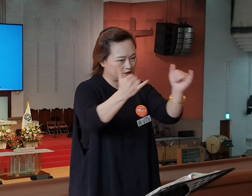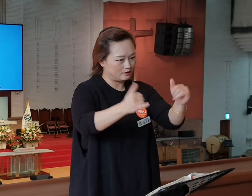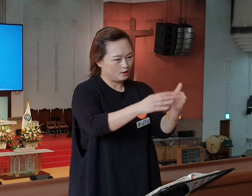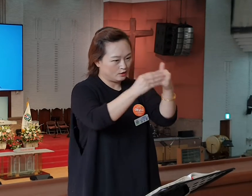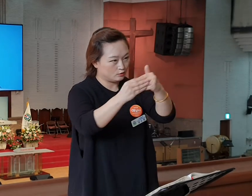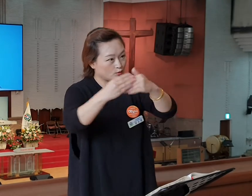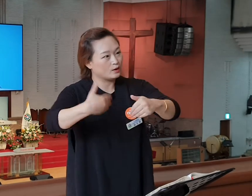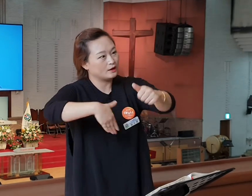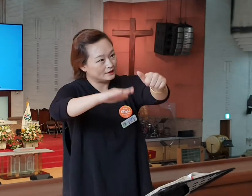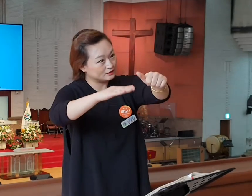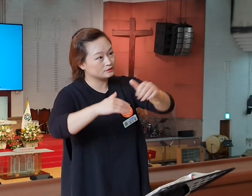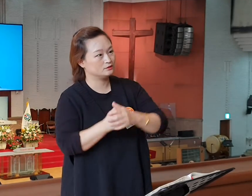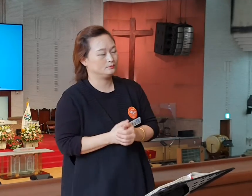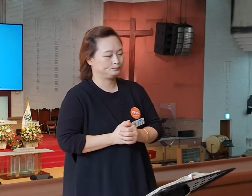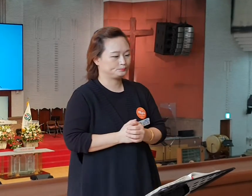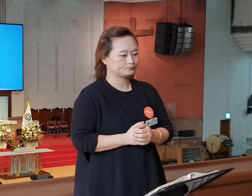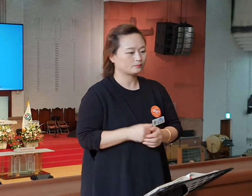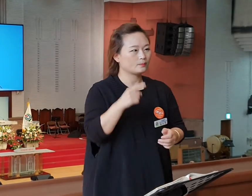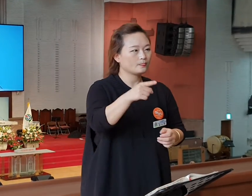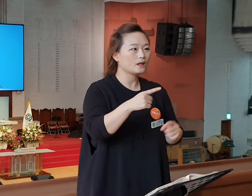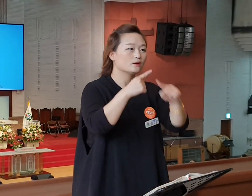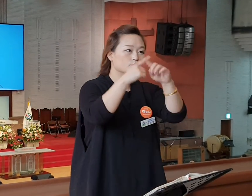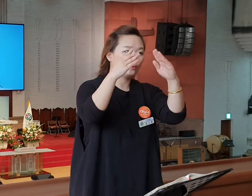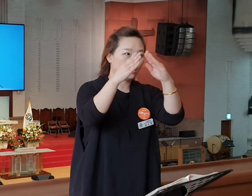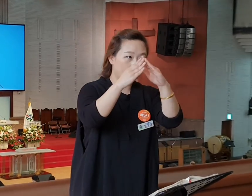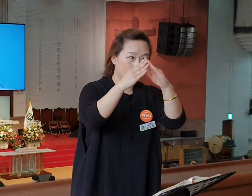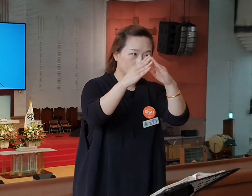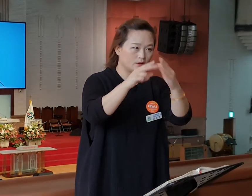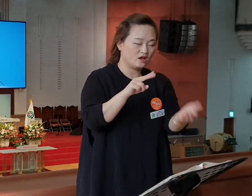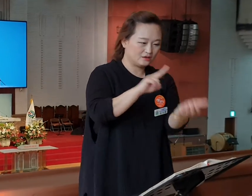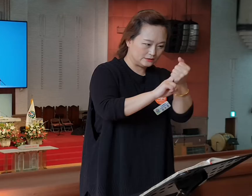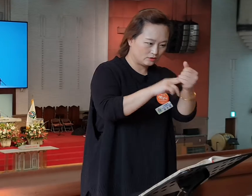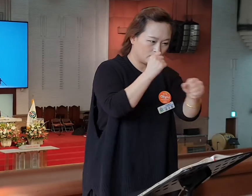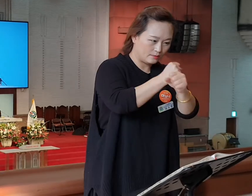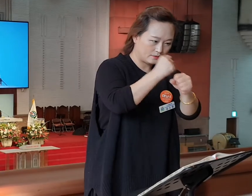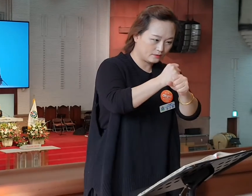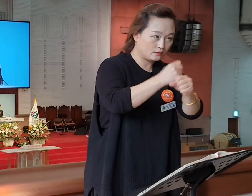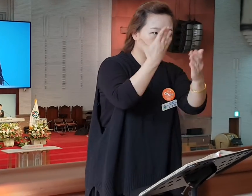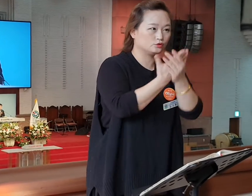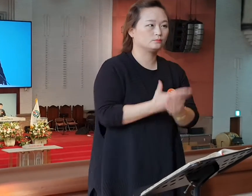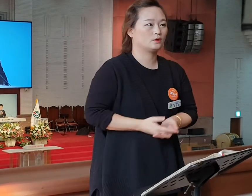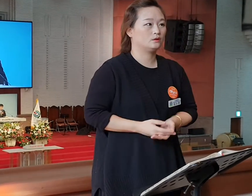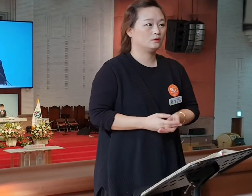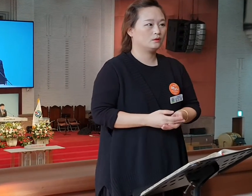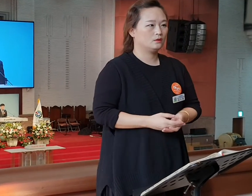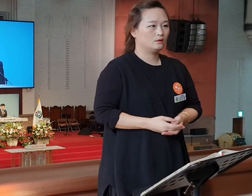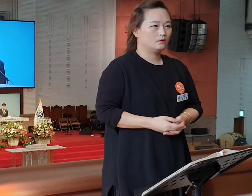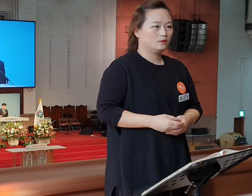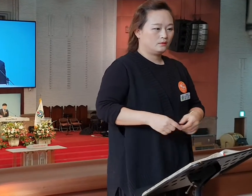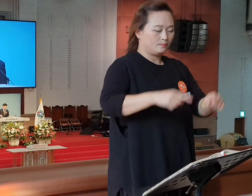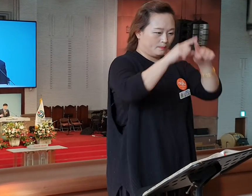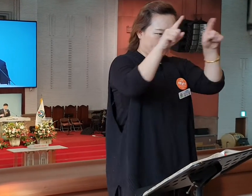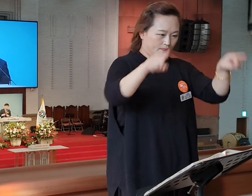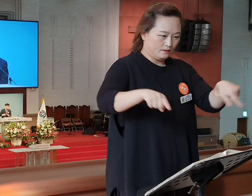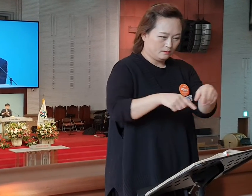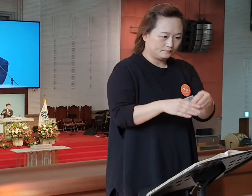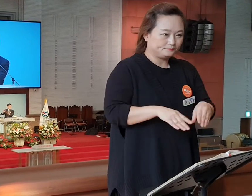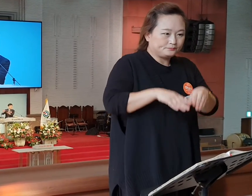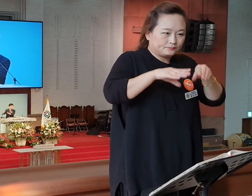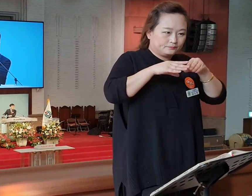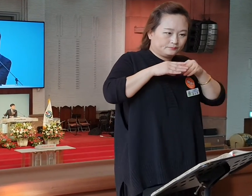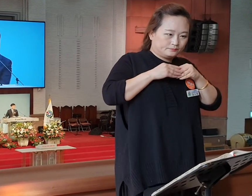금윤하심은 이 에베소 교회의 기적을 만들어냅니다. 수건을 덮고, 손수건을 덮고 그리고